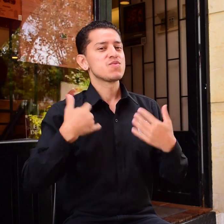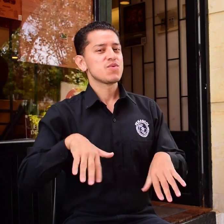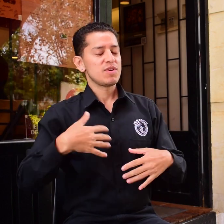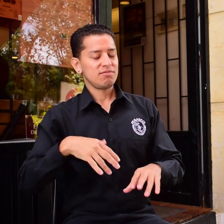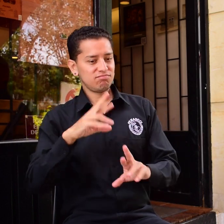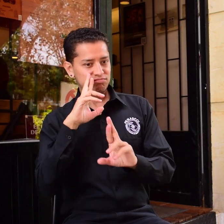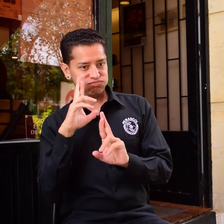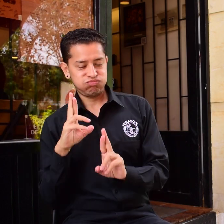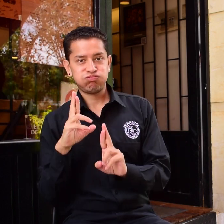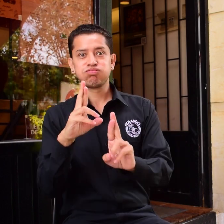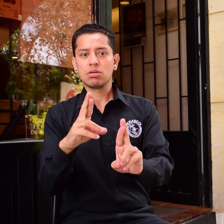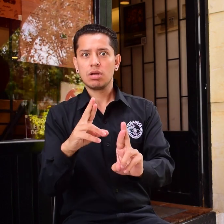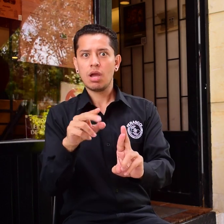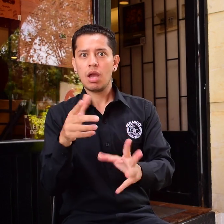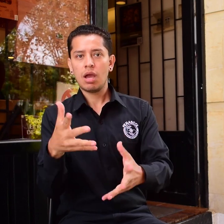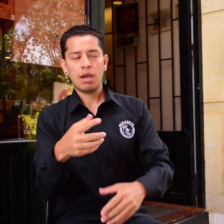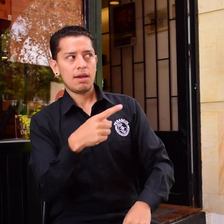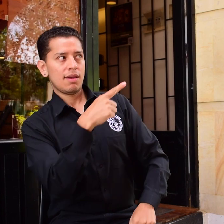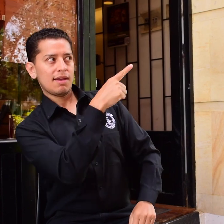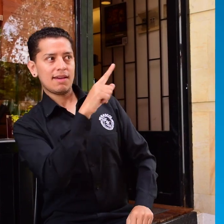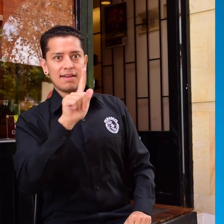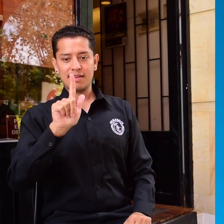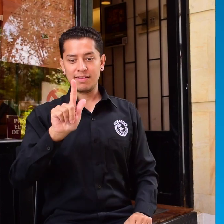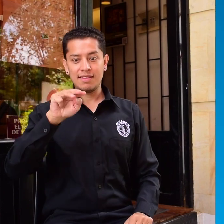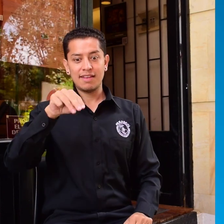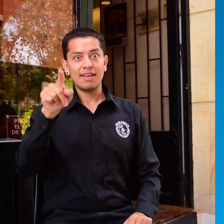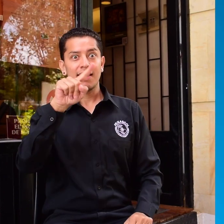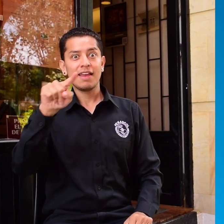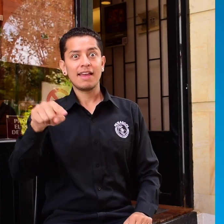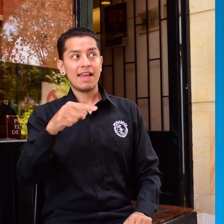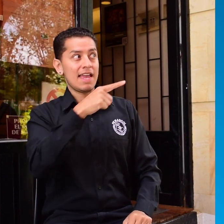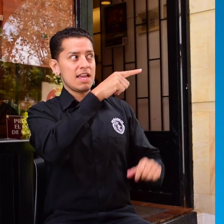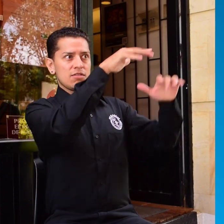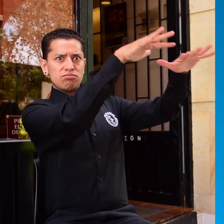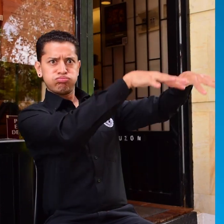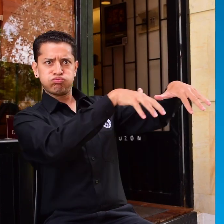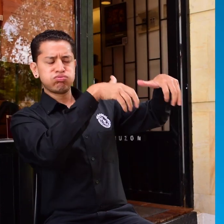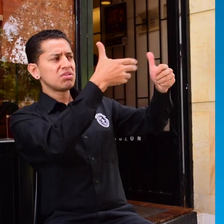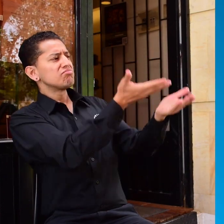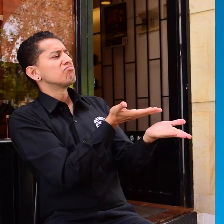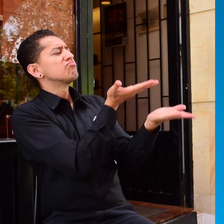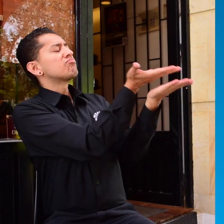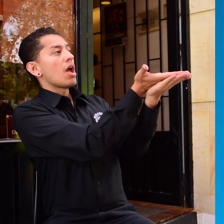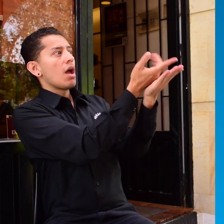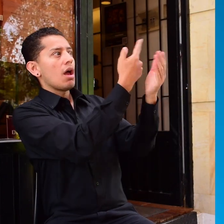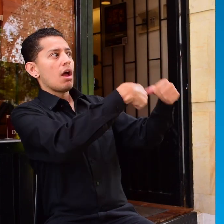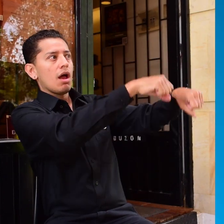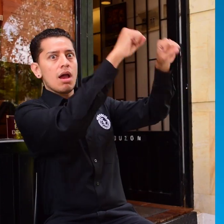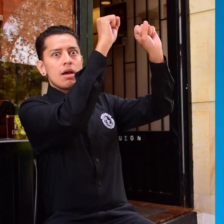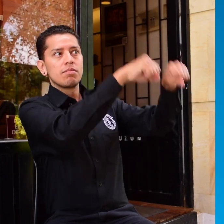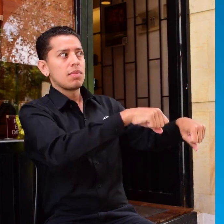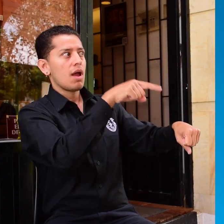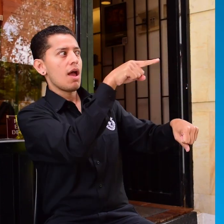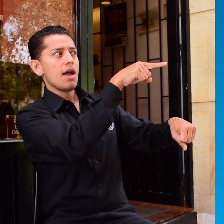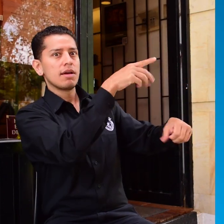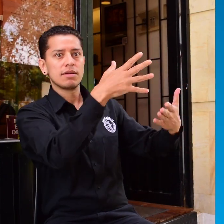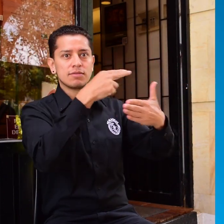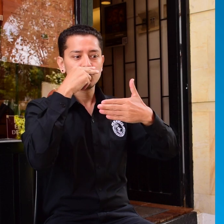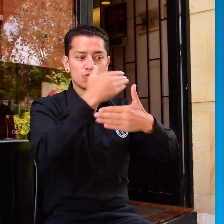precisamente, es lo que reconoce la FMS que en su asamblea aprobó la Declaración de los Derechos de los Niños